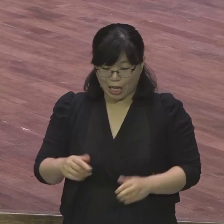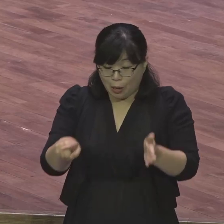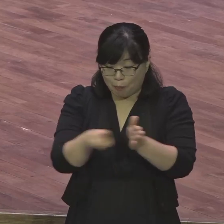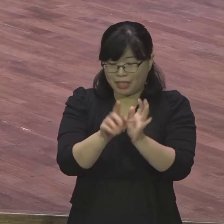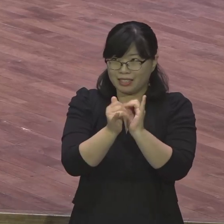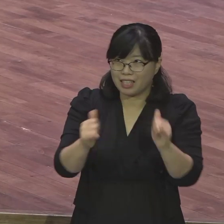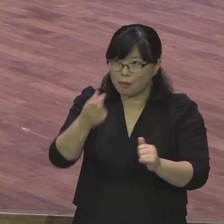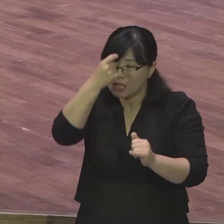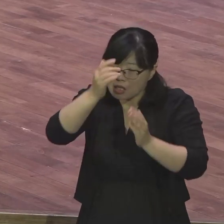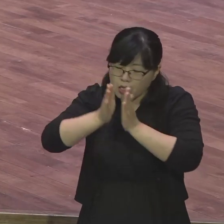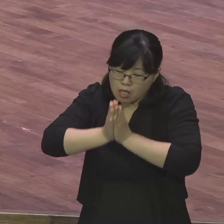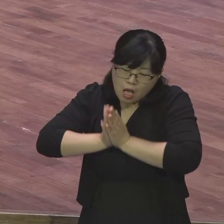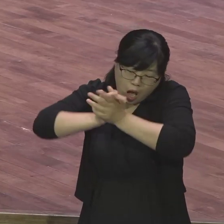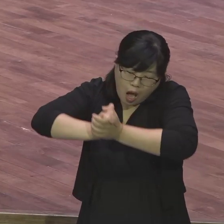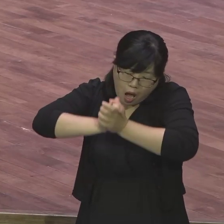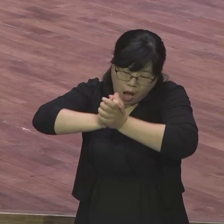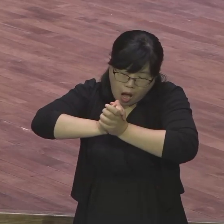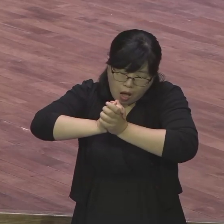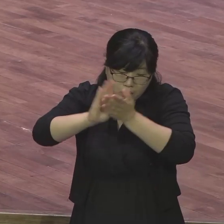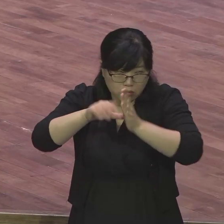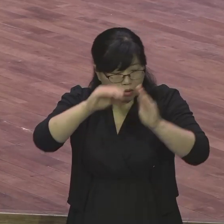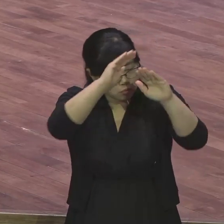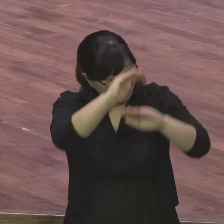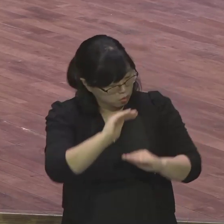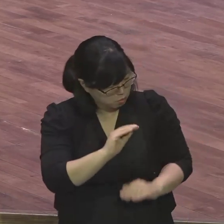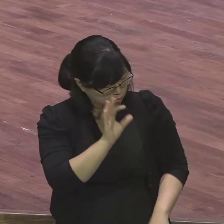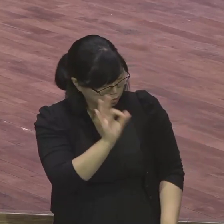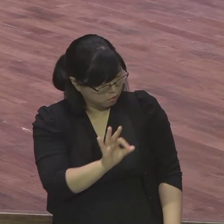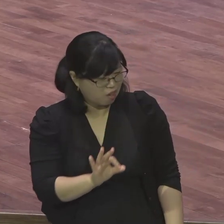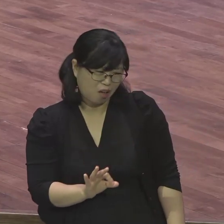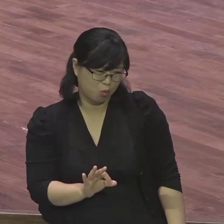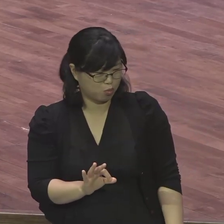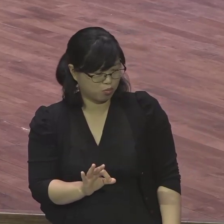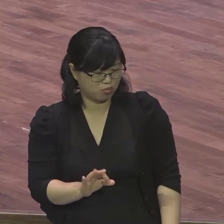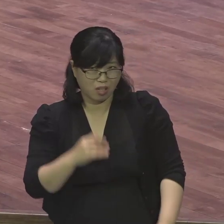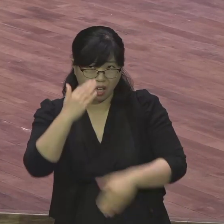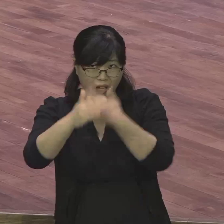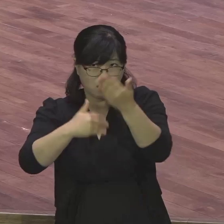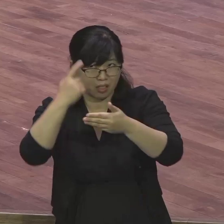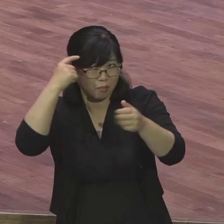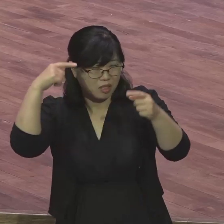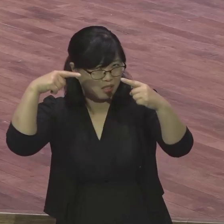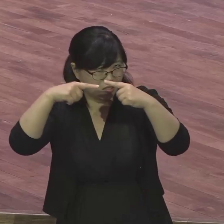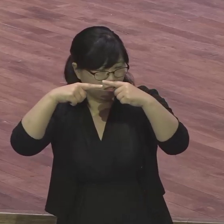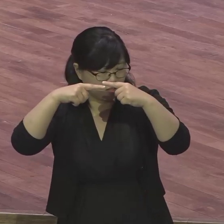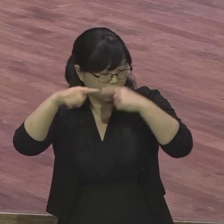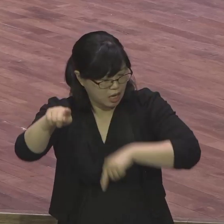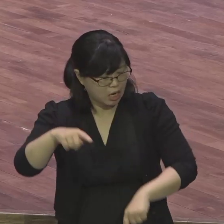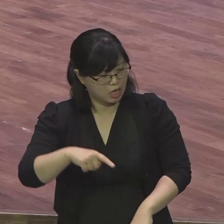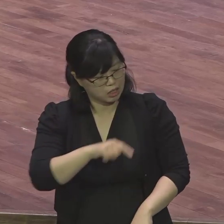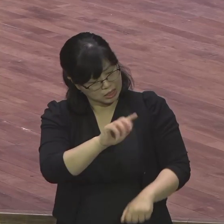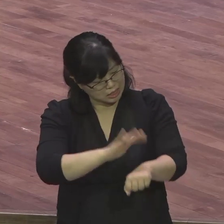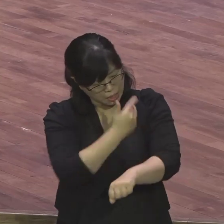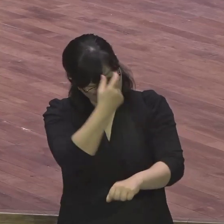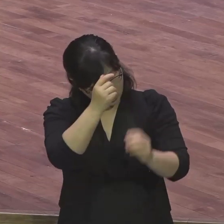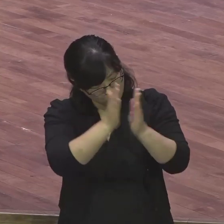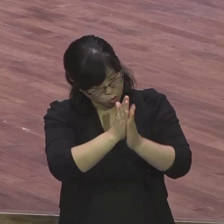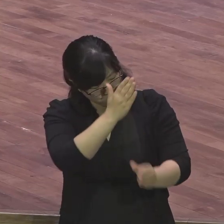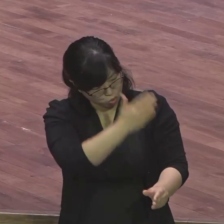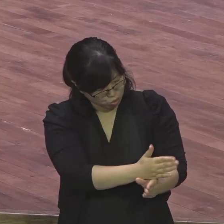기도해 줄게 여기서 우리가 잘 알아야 될 것이 착각하지 말아야 될 것이 뭐냐 성령께서